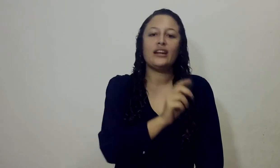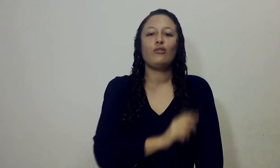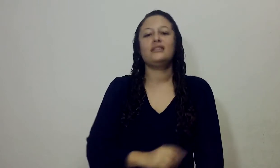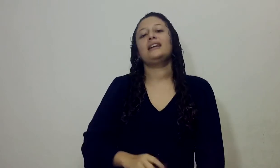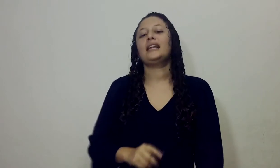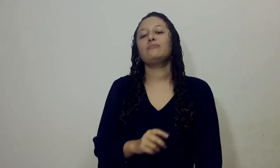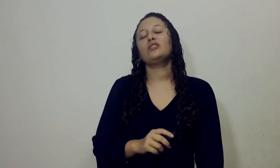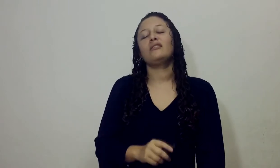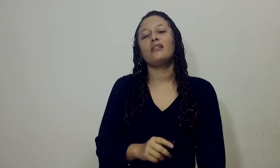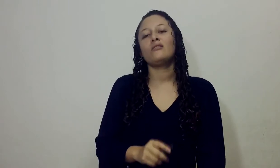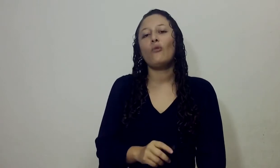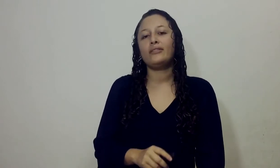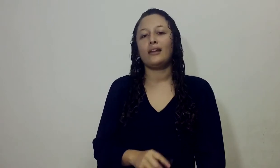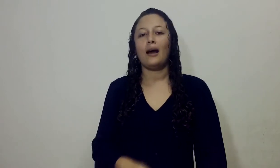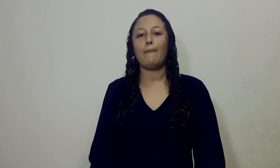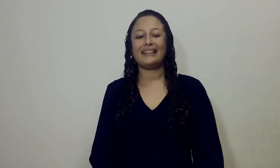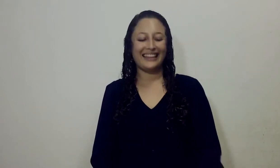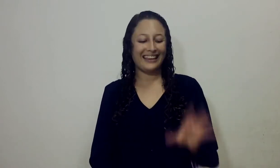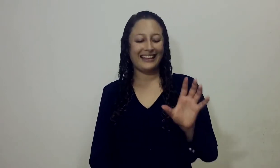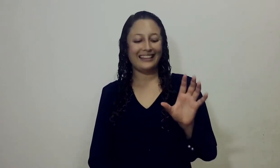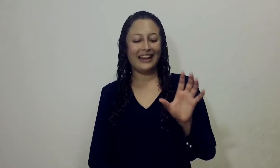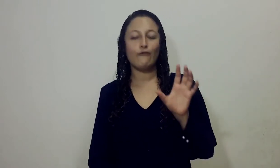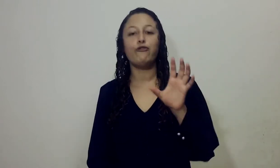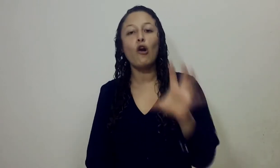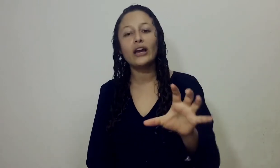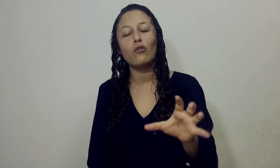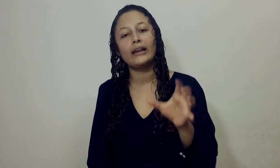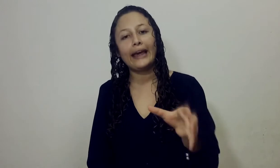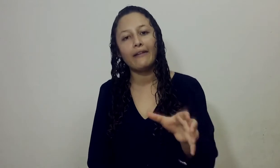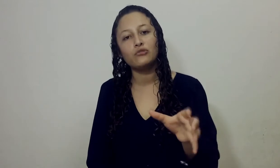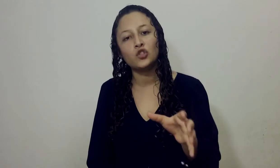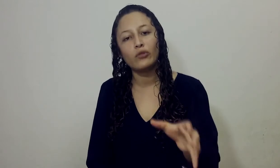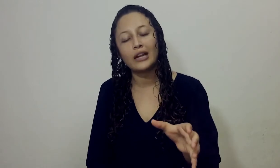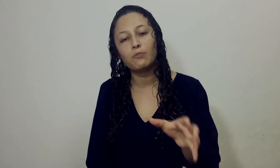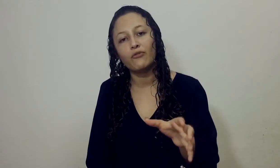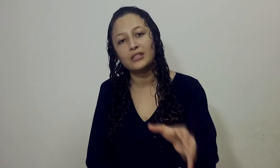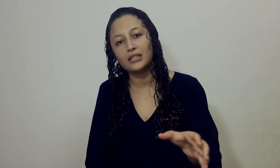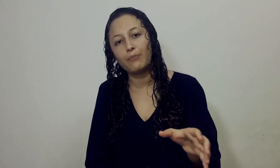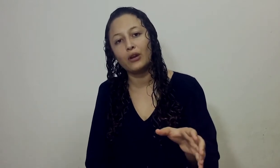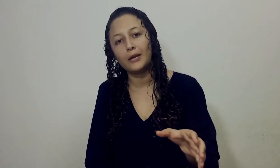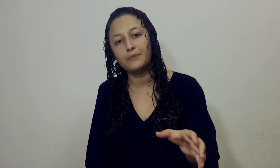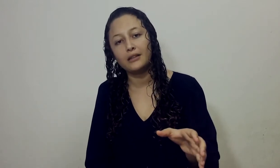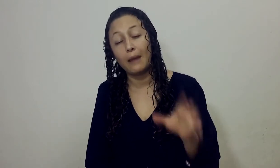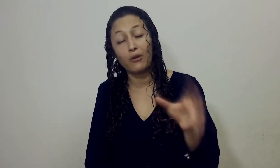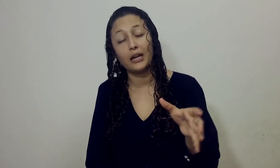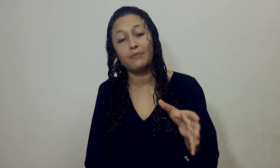Otra cosa Que tenemos que tener en cuenta Aparte del enfoque Con el que debemos estudiar Las profecías